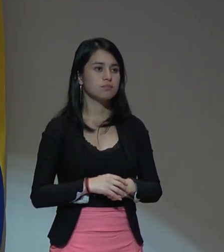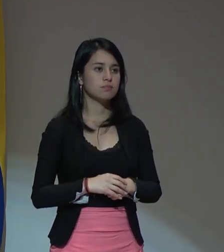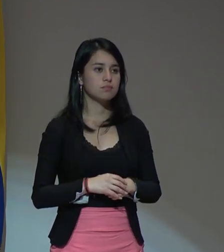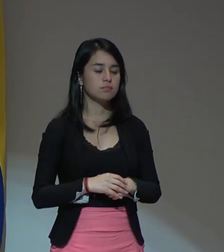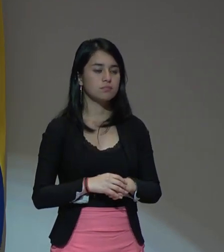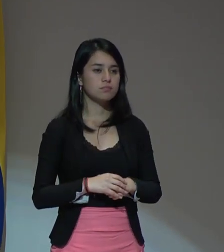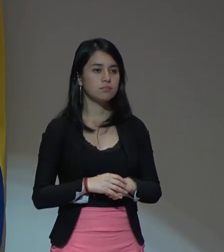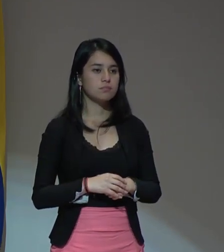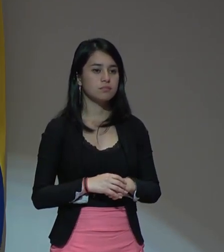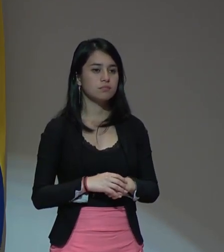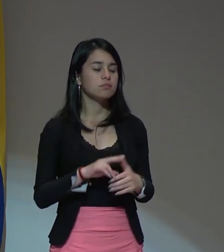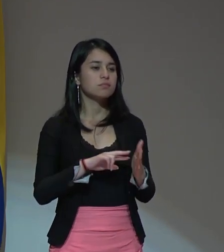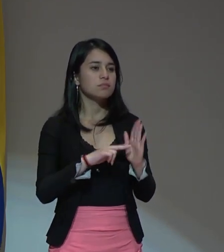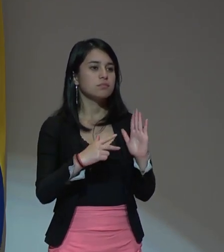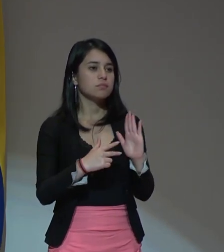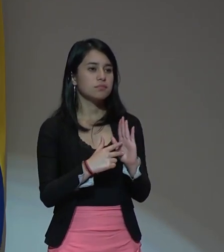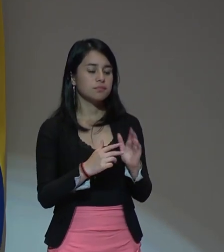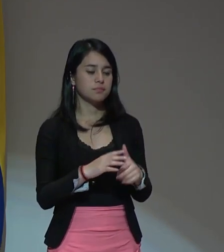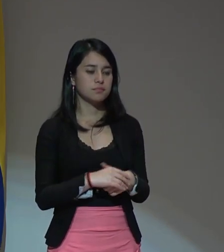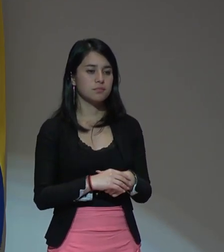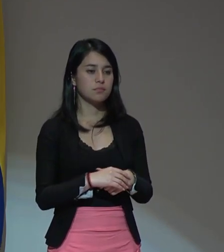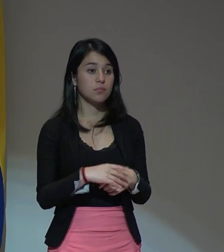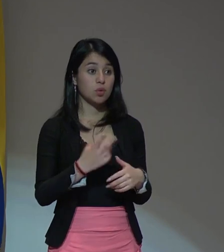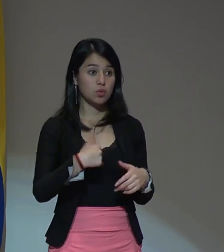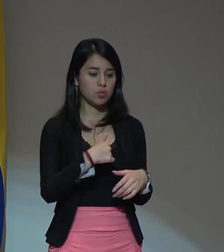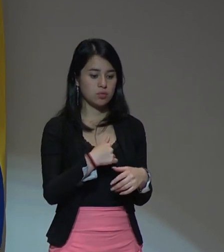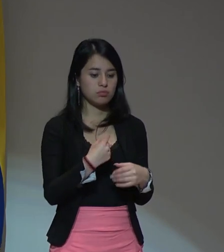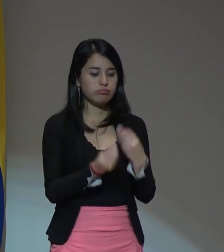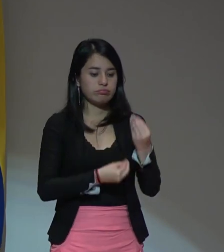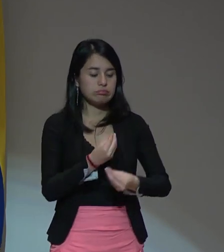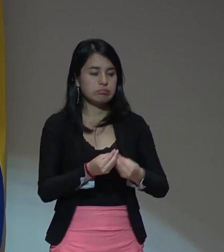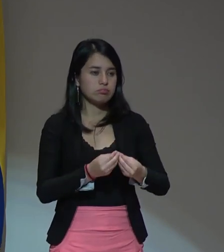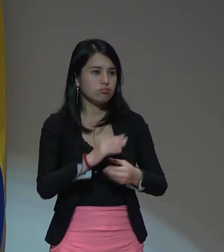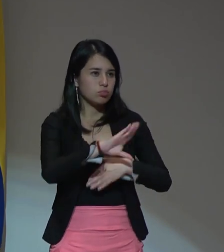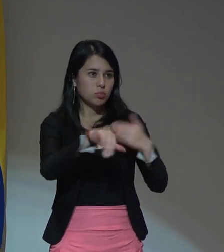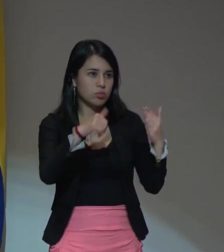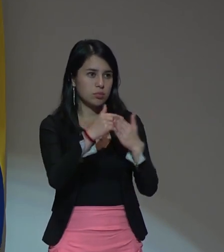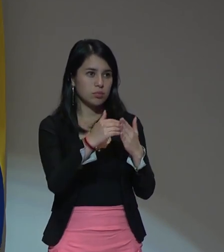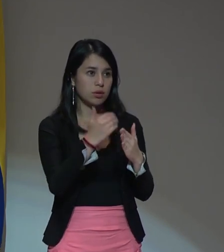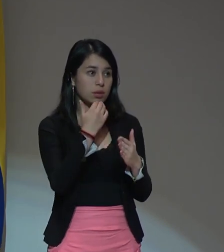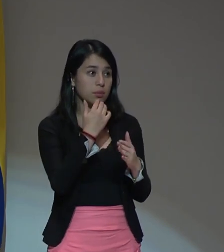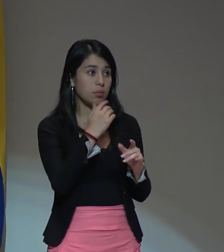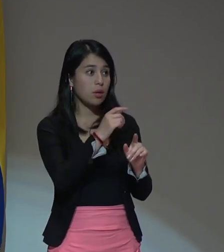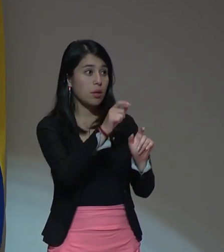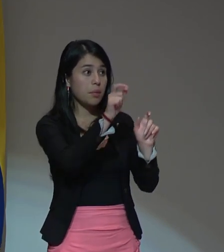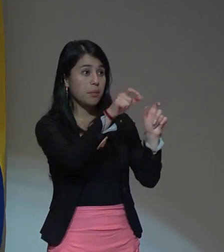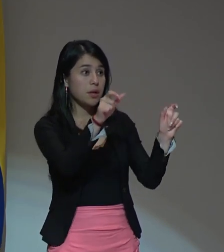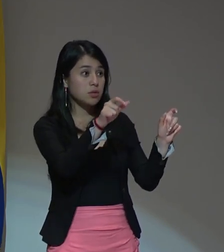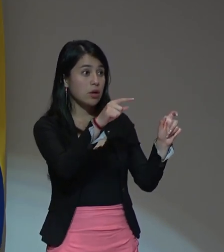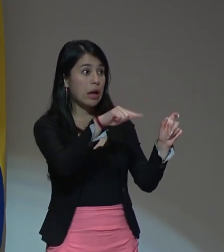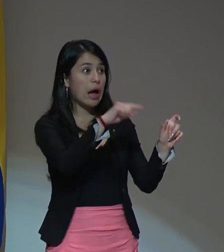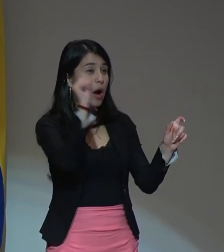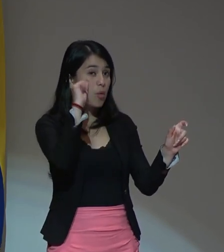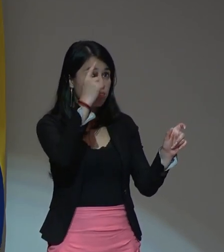es decir hacemos todo para que nadie nos recuerde